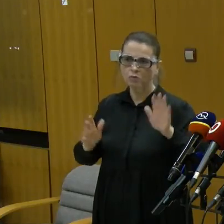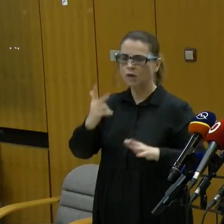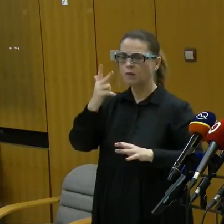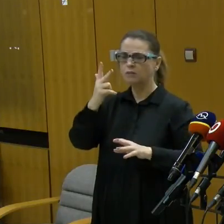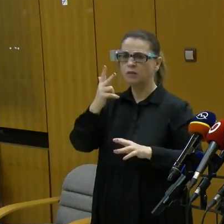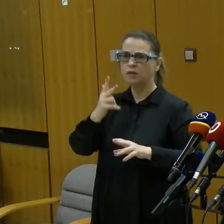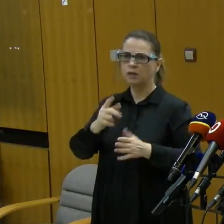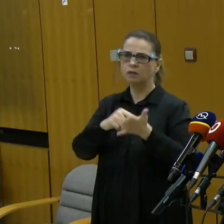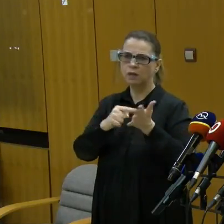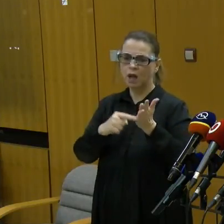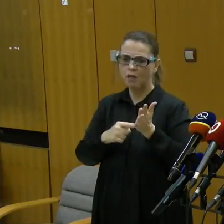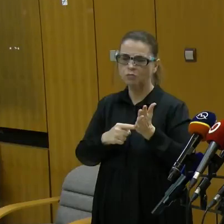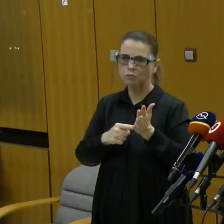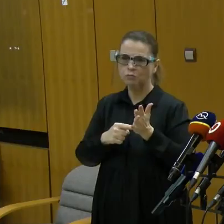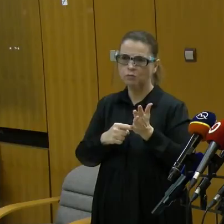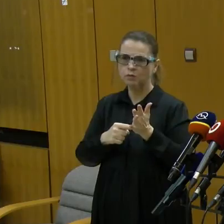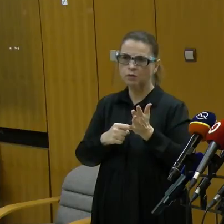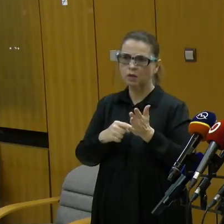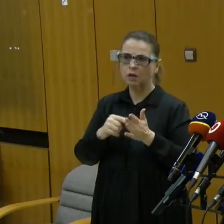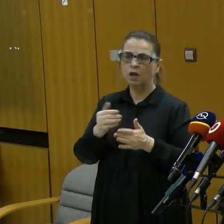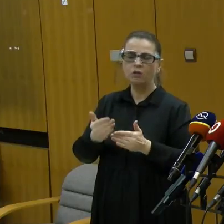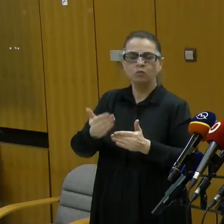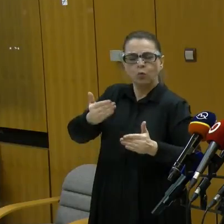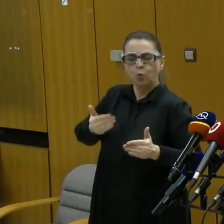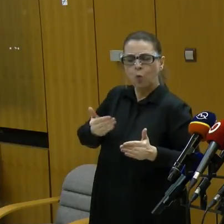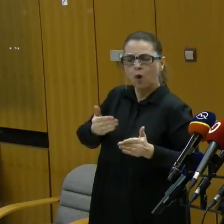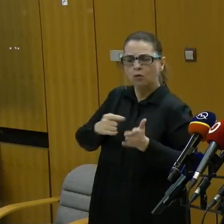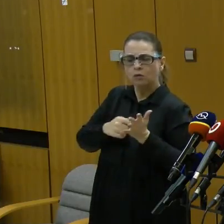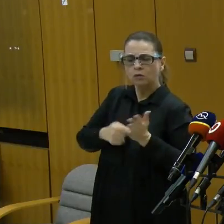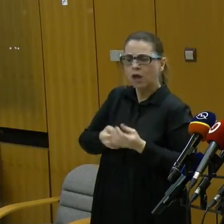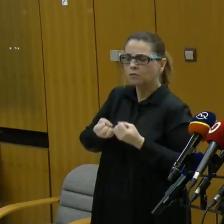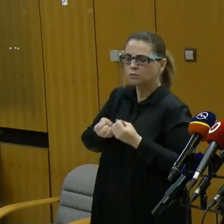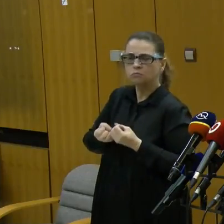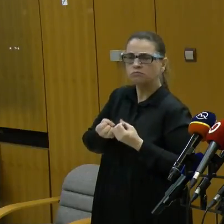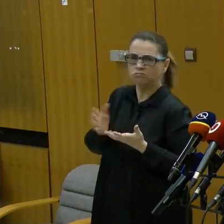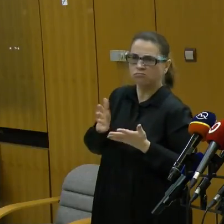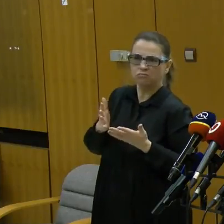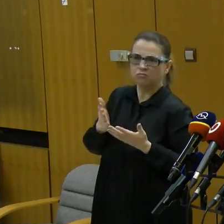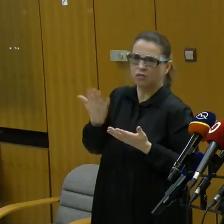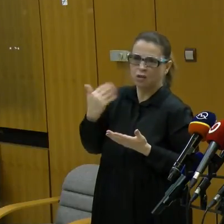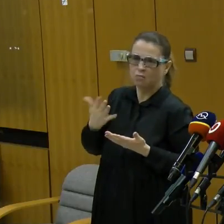možné dátumy a naozaj tie skôršie dátumy nemali dostatočnú podporu členov vlády.